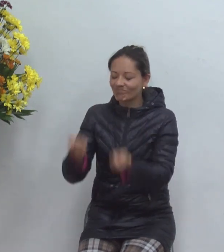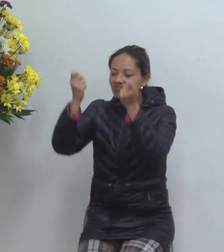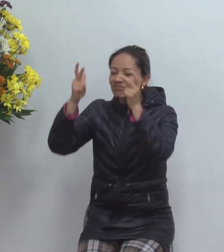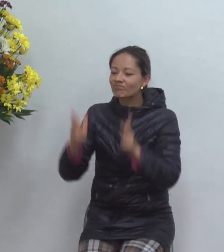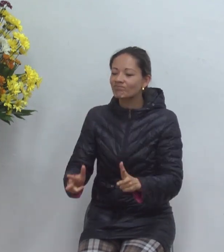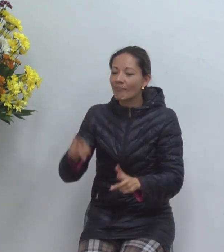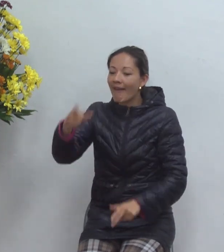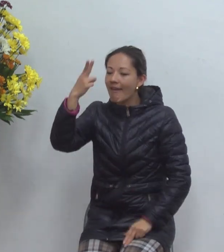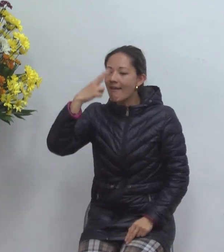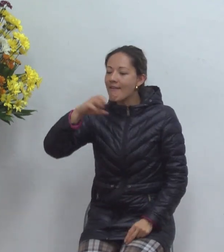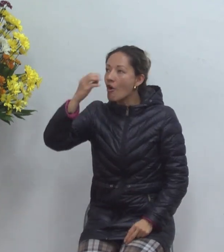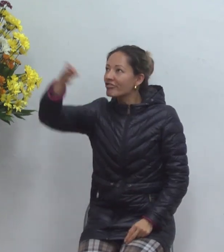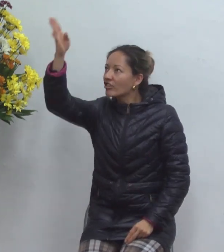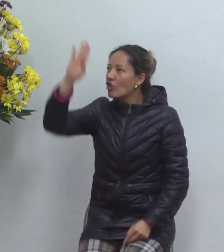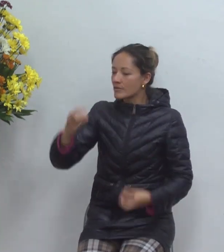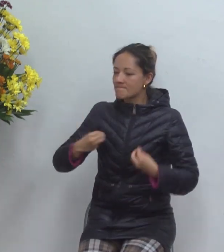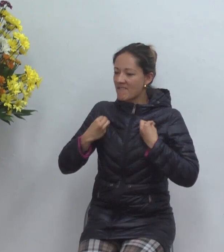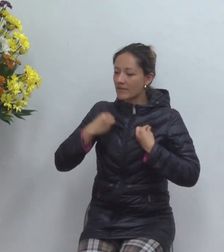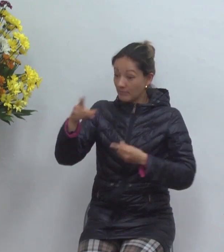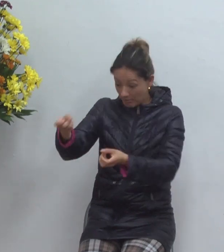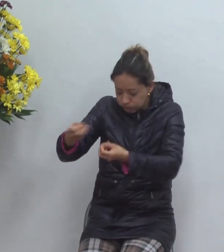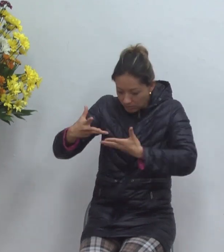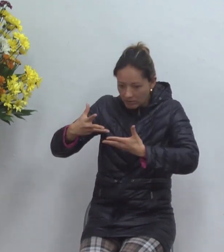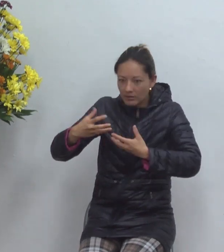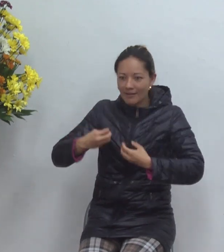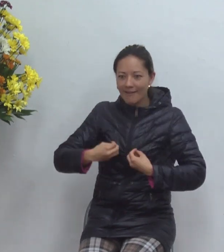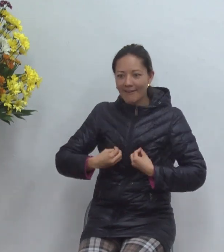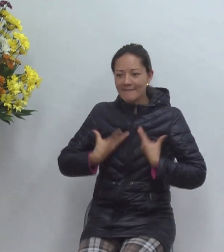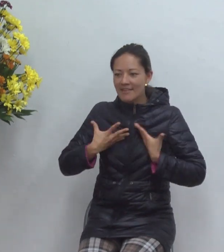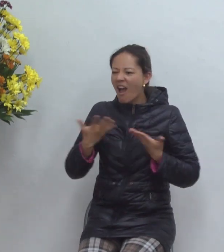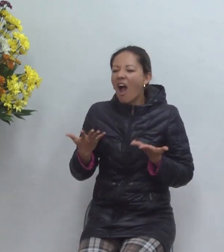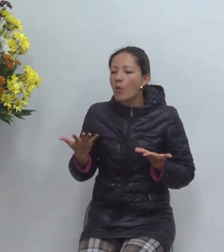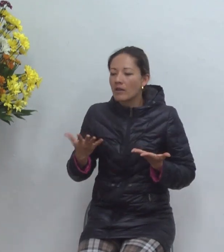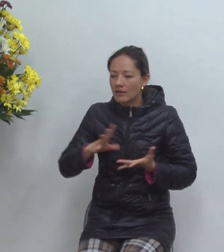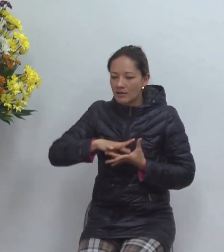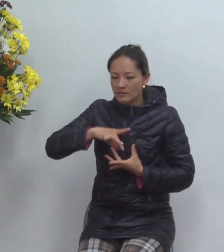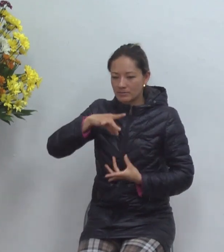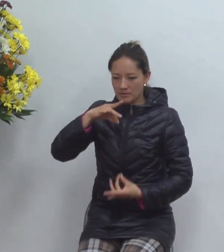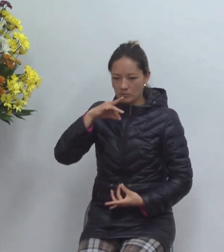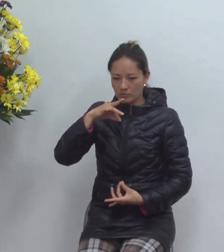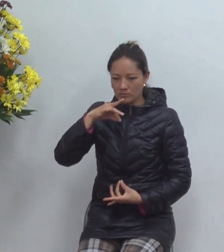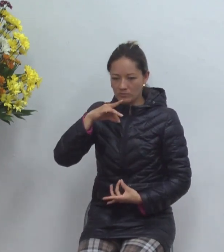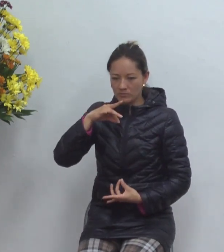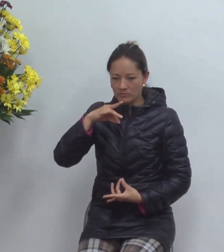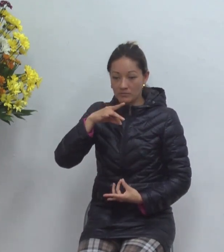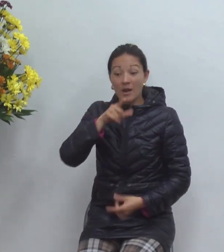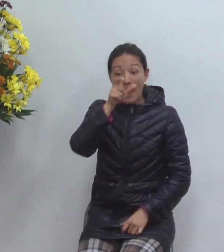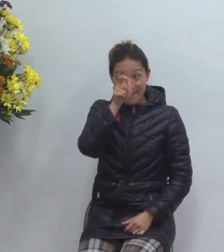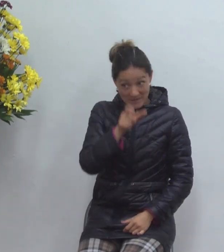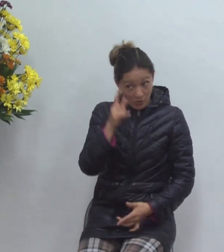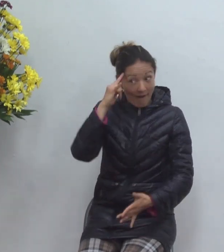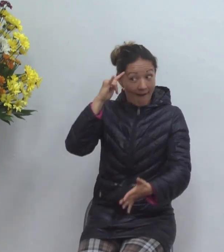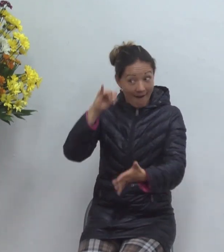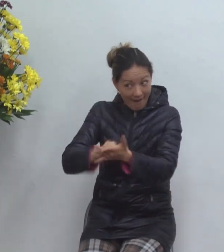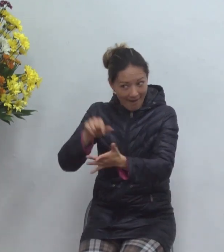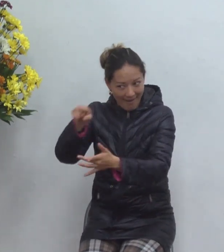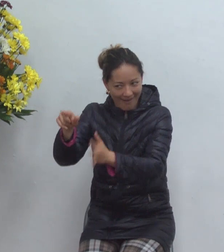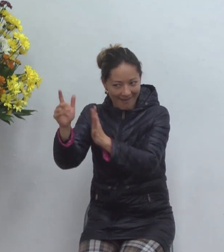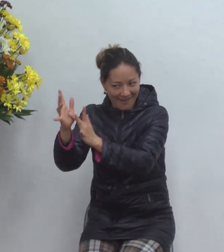Dios viviente o sea que puede dar vida a esos espíritus cuando una persona que cree en él una persona que